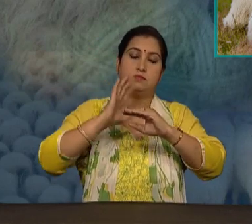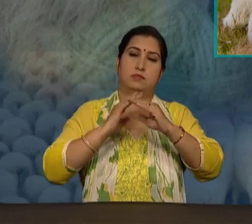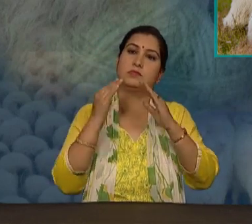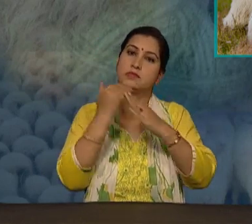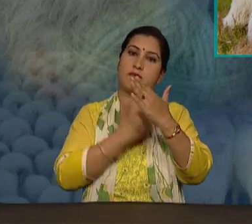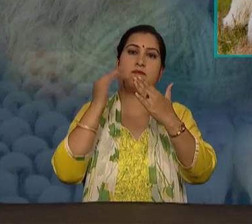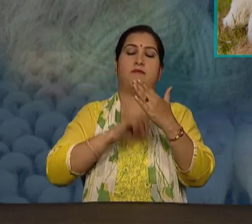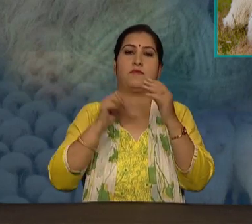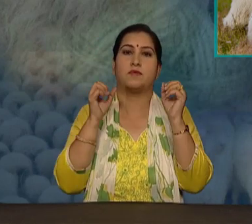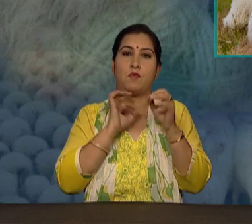बचाते हैं